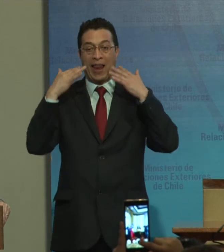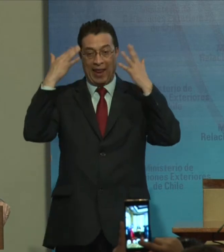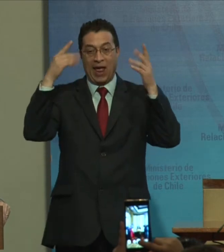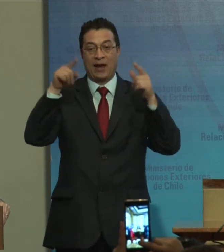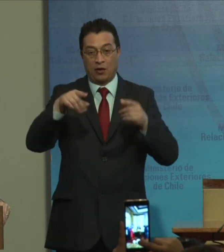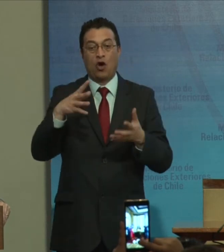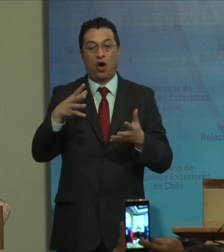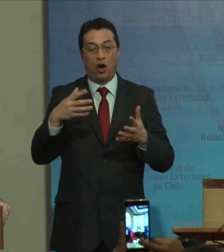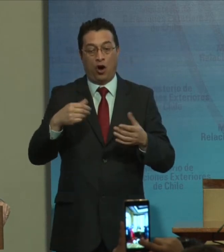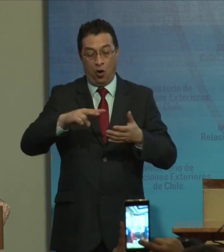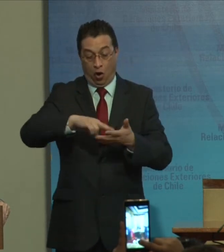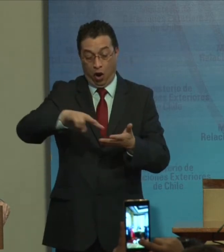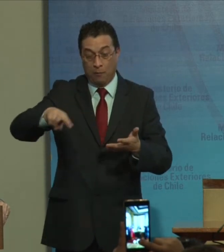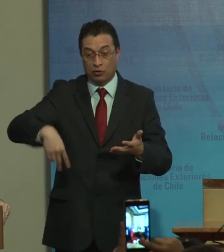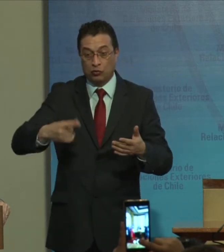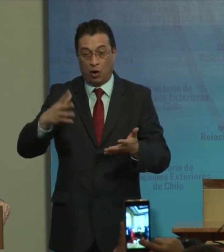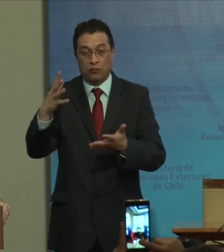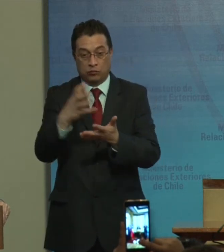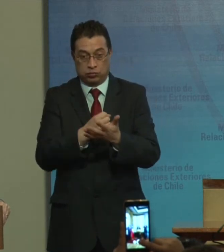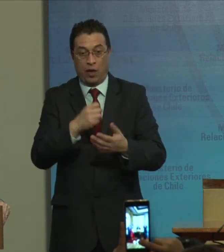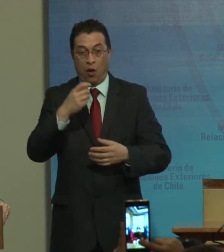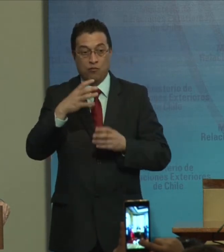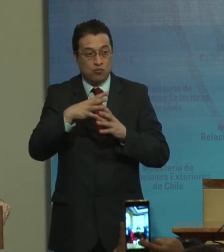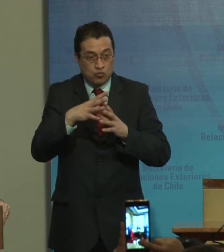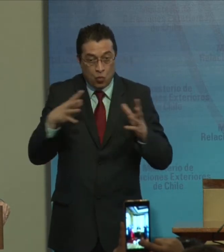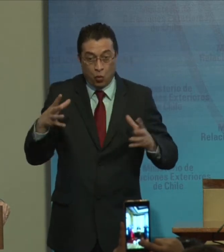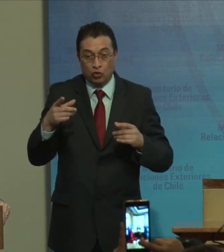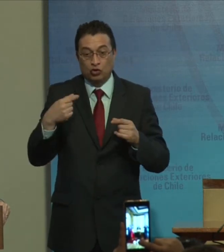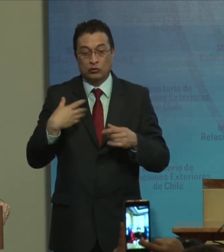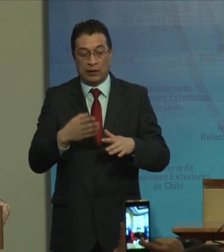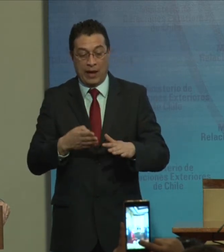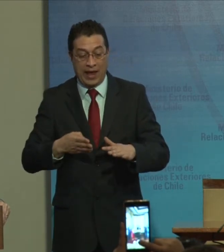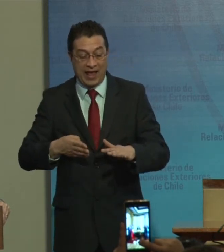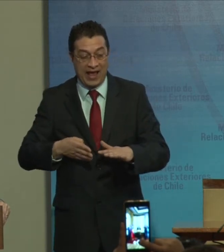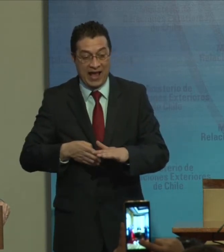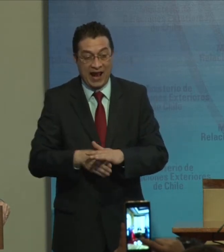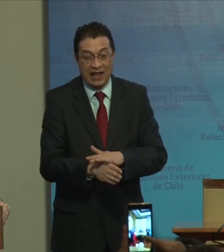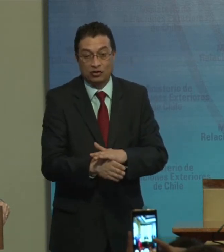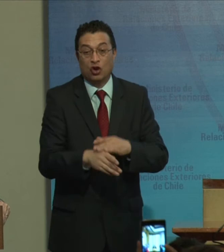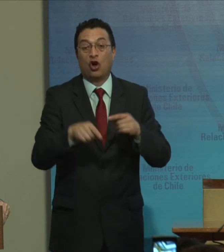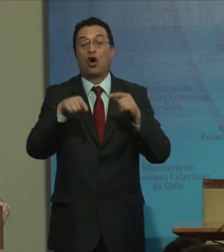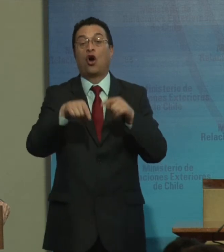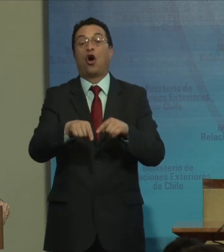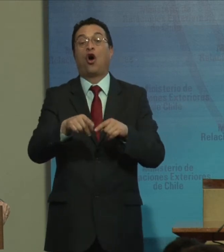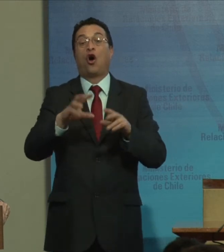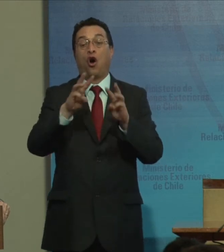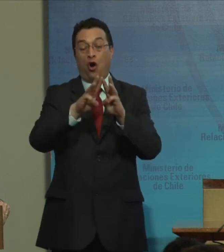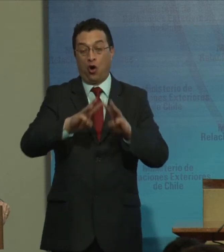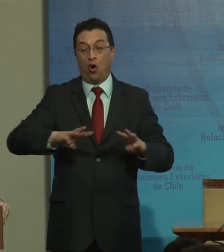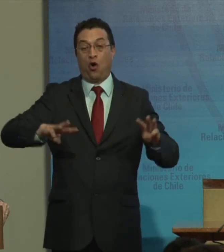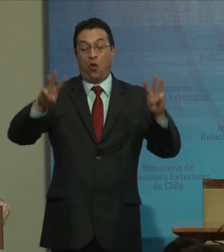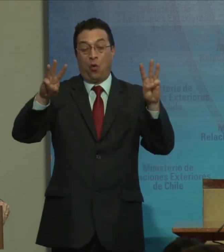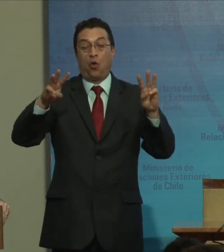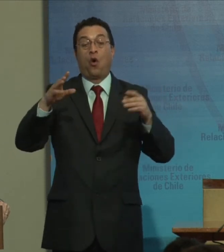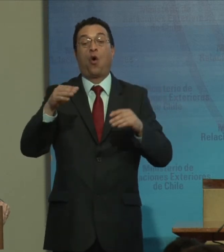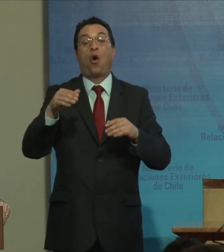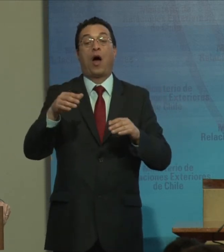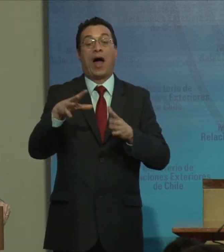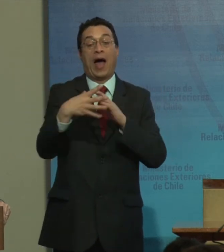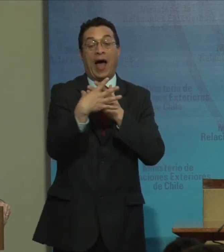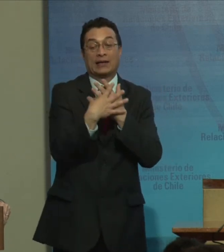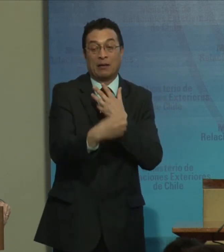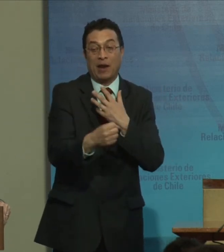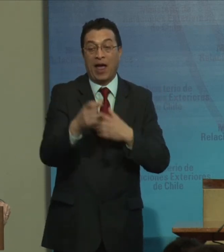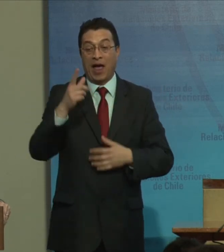convención de un logro que costó mucho, que ingresó a la Organización de Naciones Unidas, la Asamblea General como